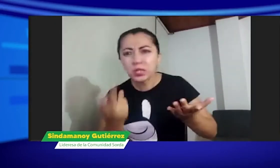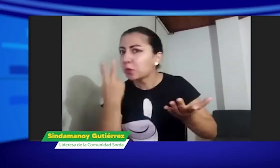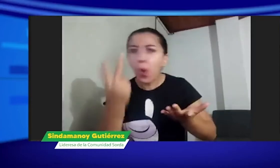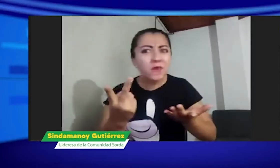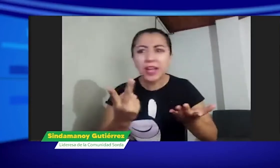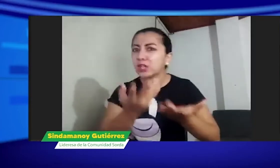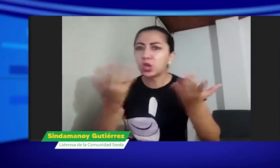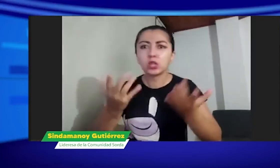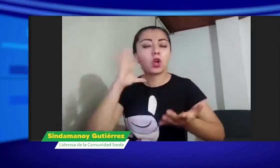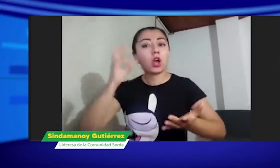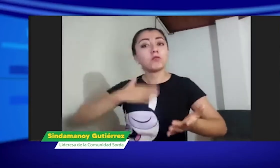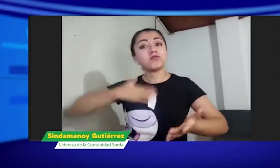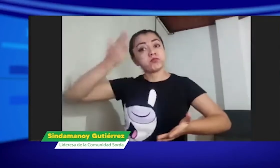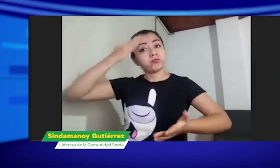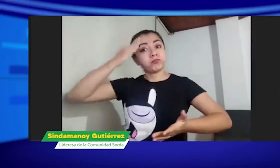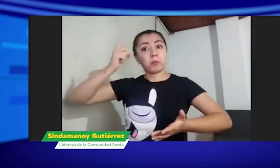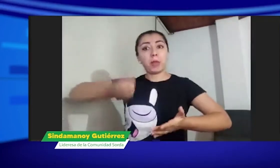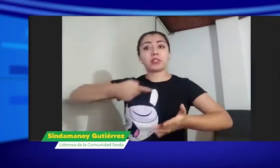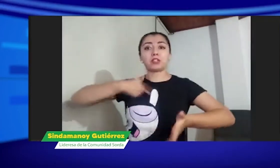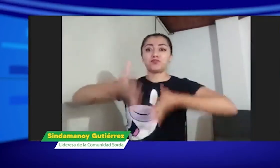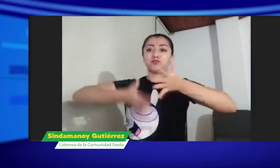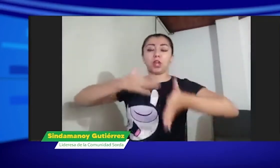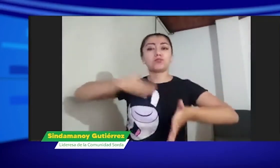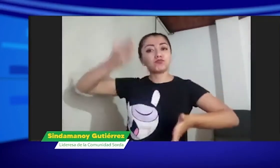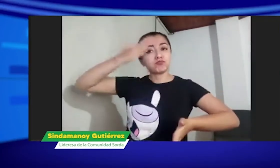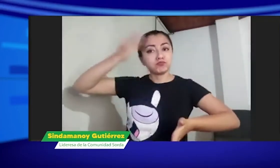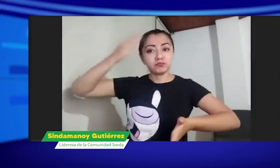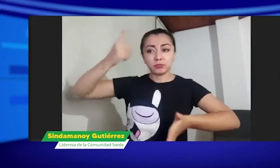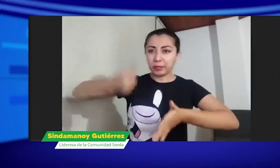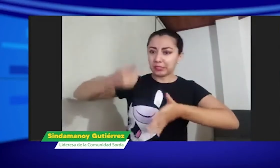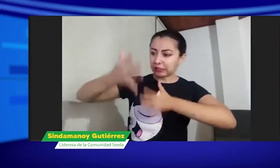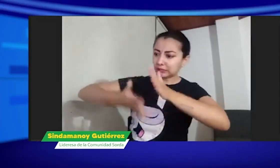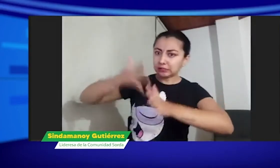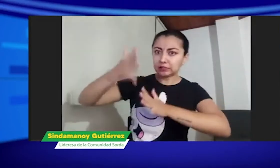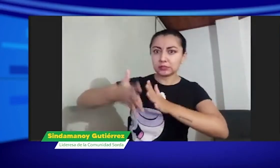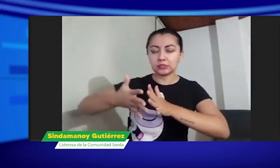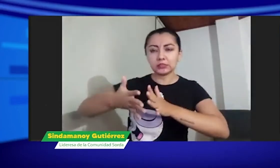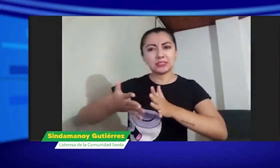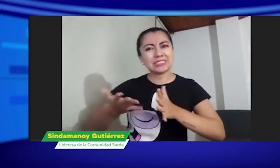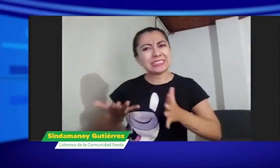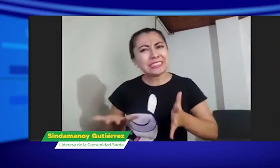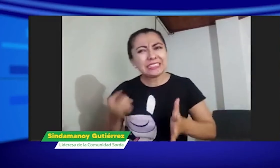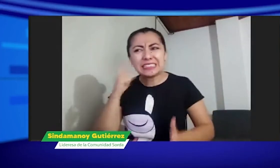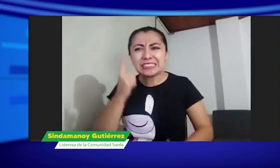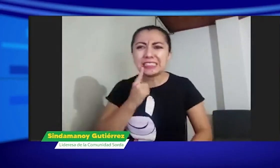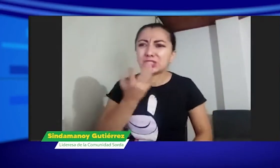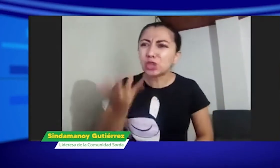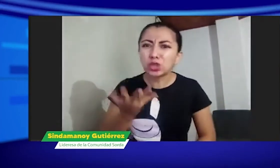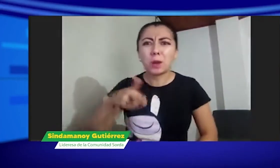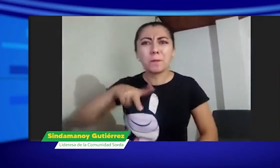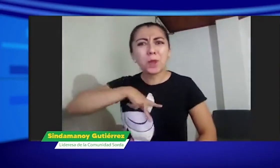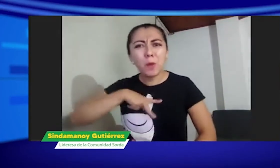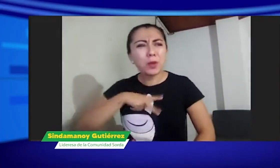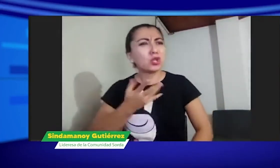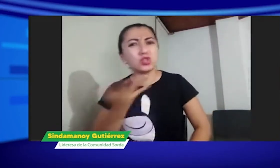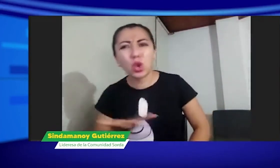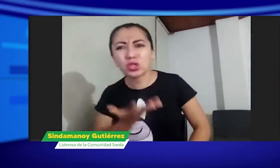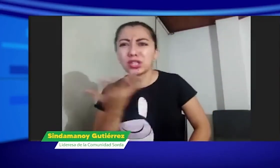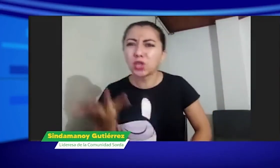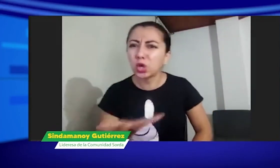apropiando de estos espacios y no se están viendo ni se están visibilizando las personas sordas y son ellos quienes se están apropiando de la lengua de